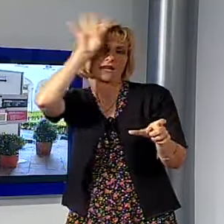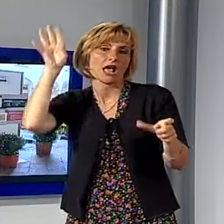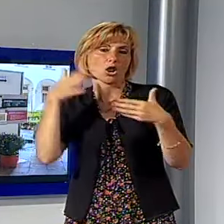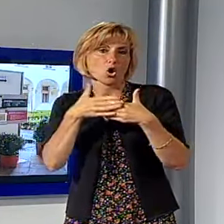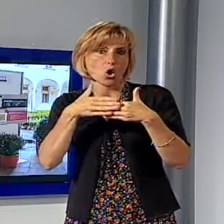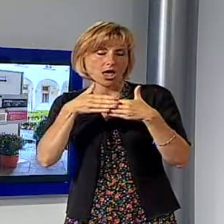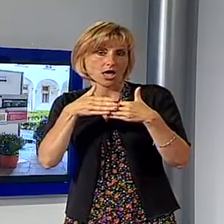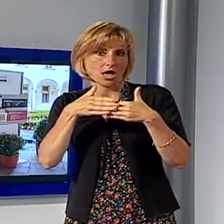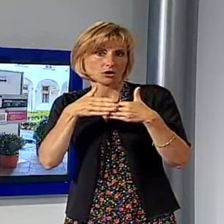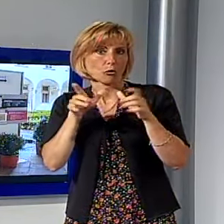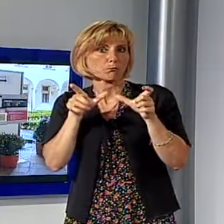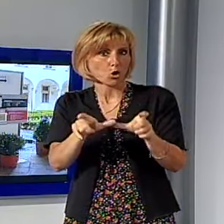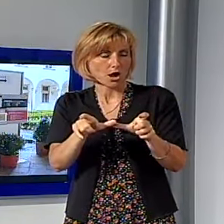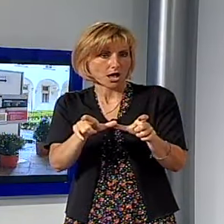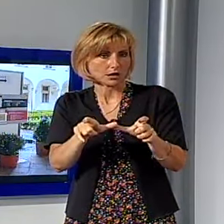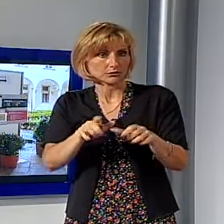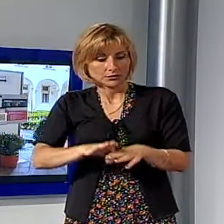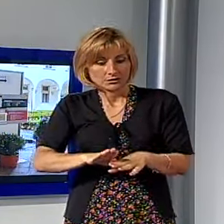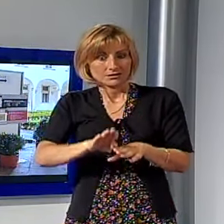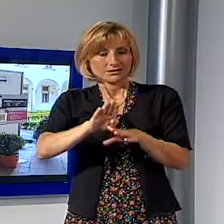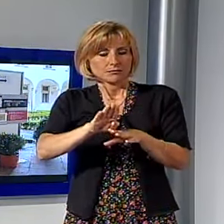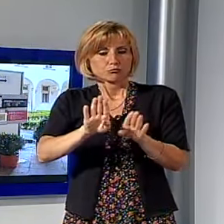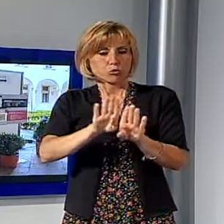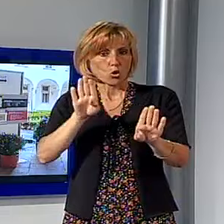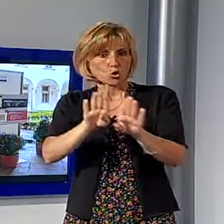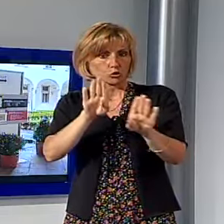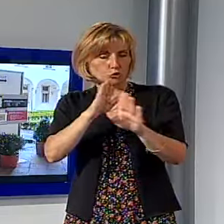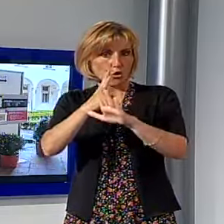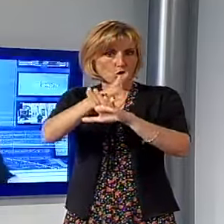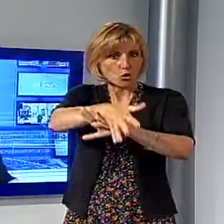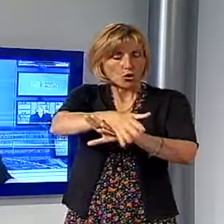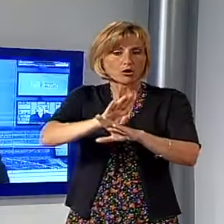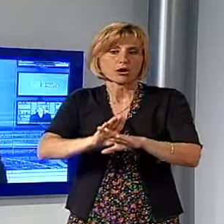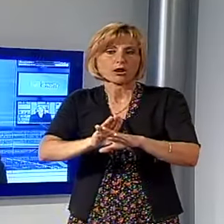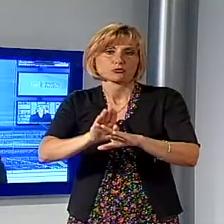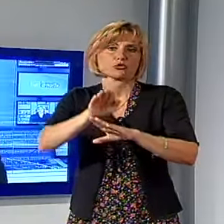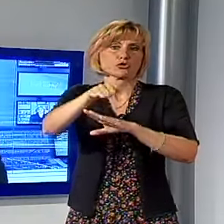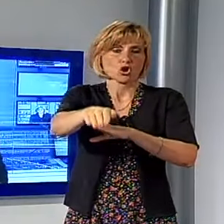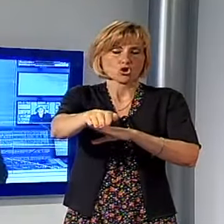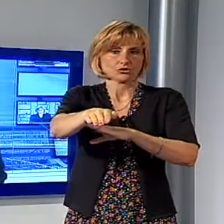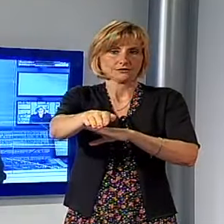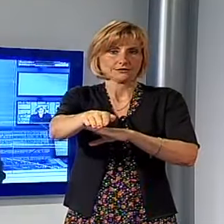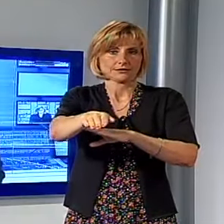rampa serve per superare il dislivello tra il portone di accesso e i chiostri.